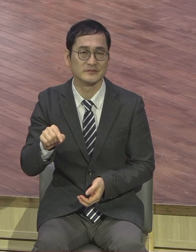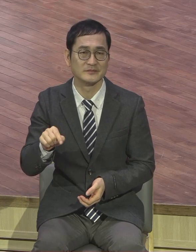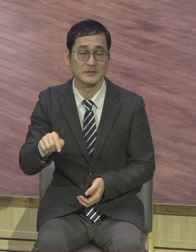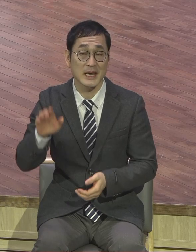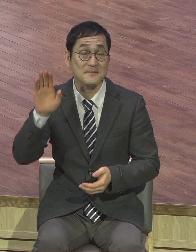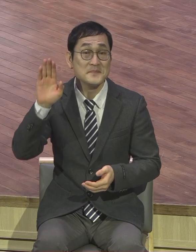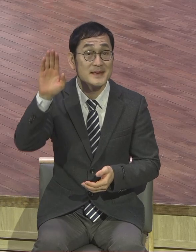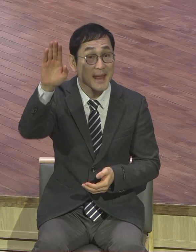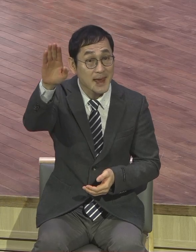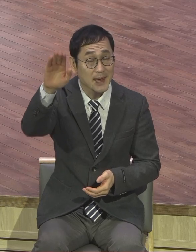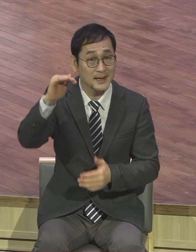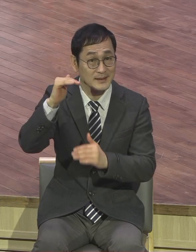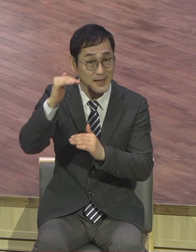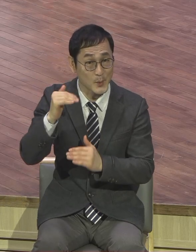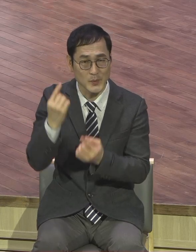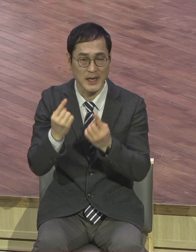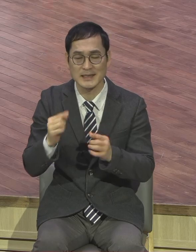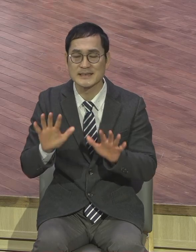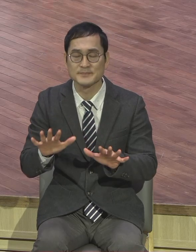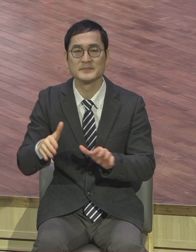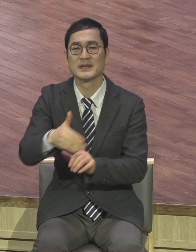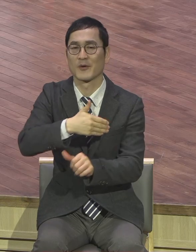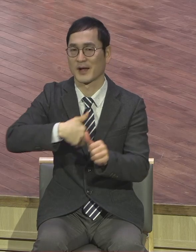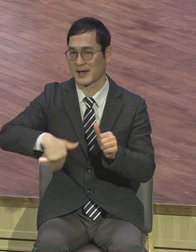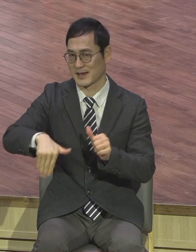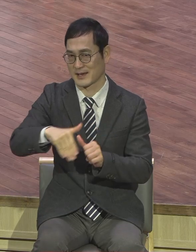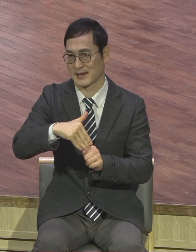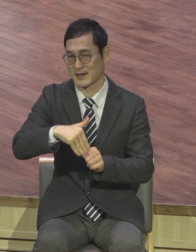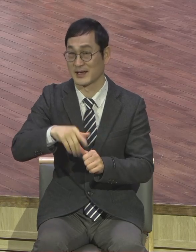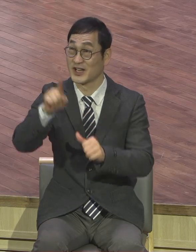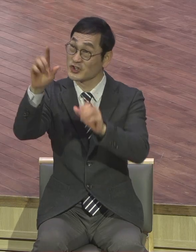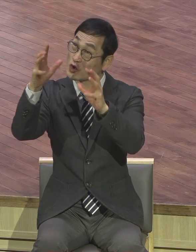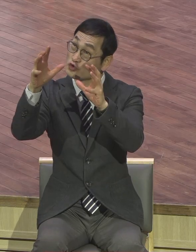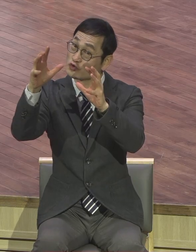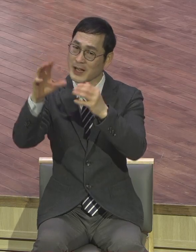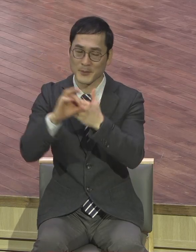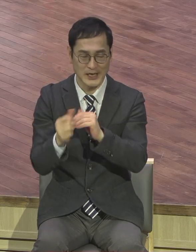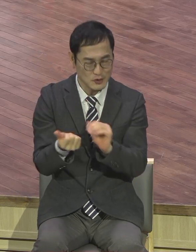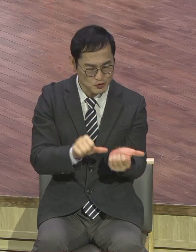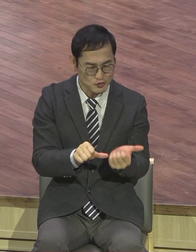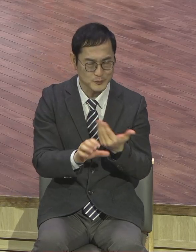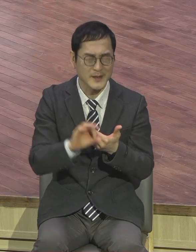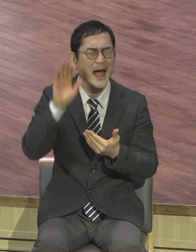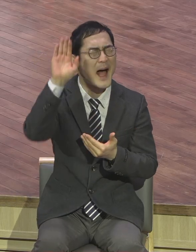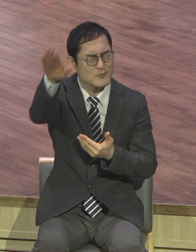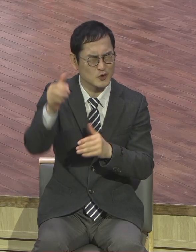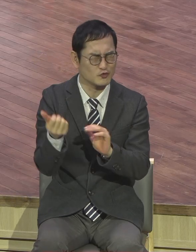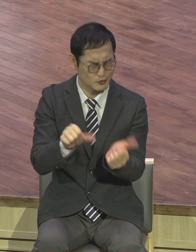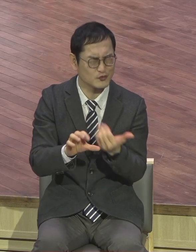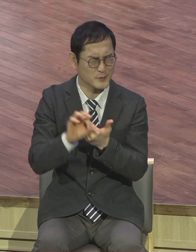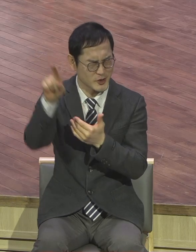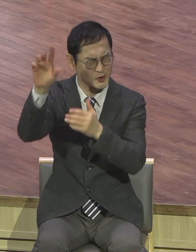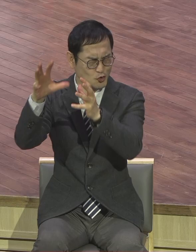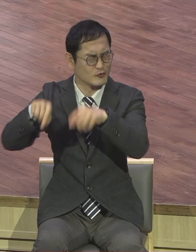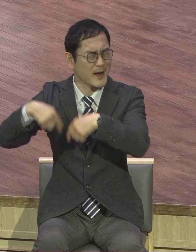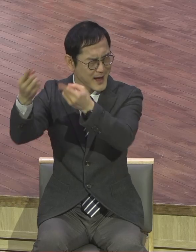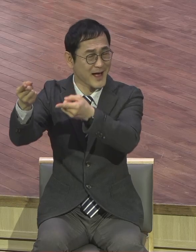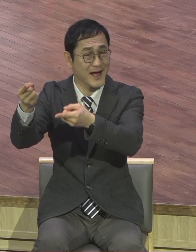의미가 많아요. 잘 들으세요. 우리는 천국 가면 죽어서 천당 가야지. 천국 가야지. 예수님이